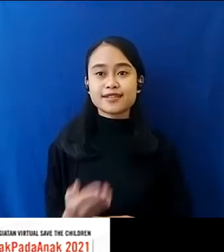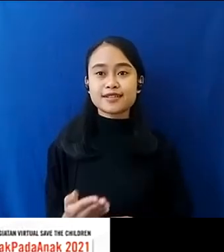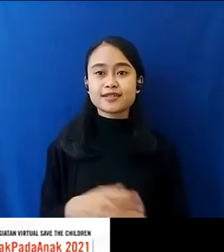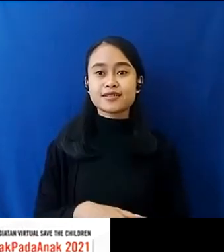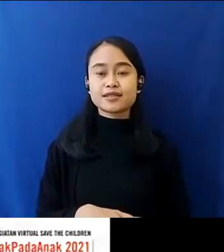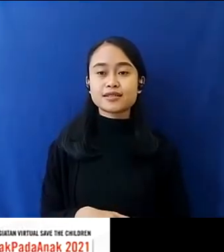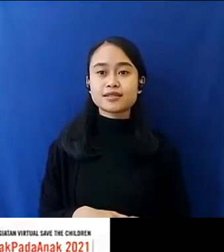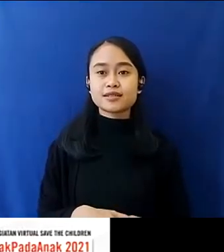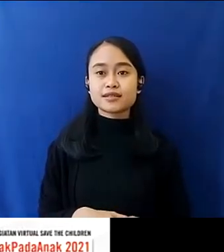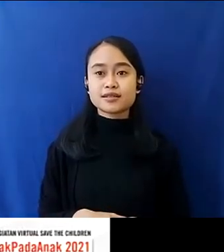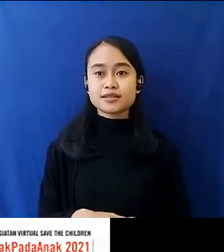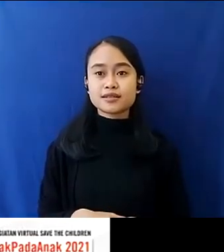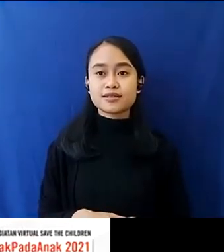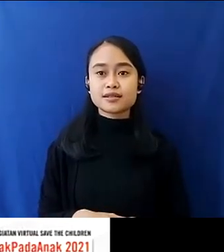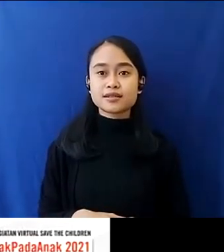Mute